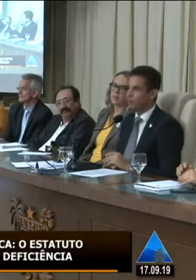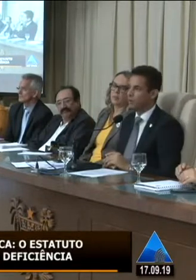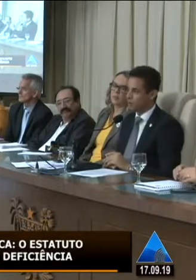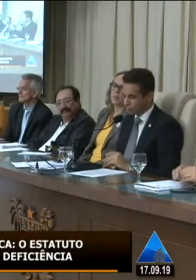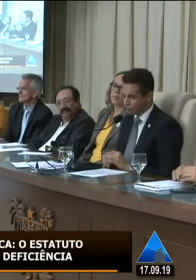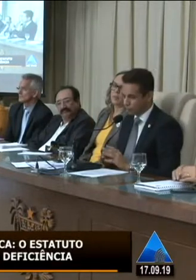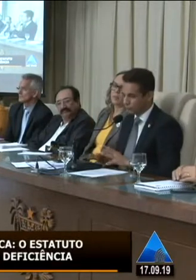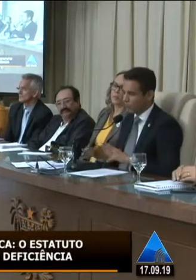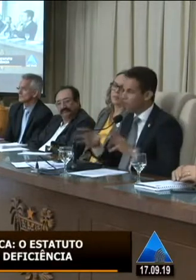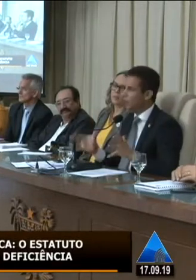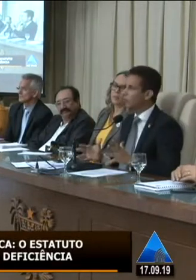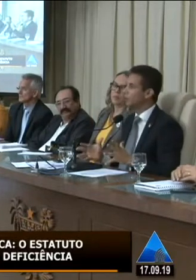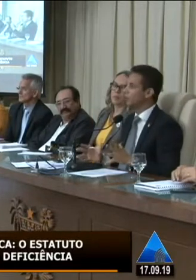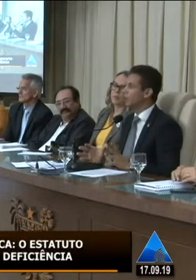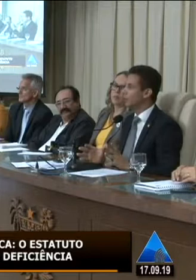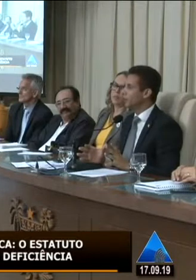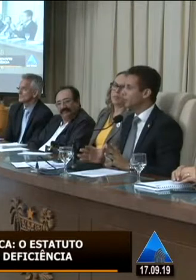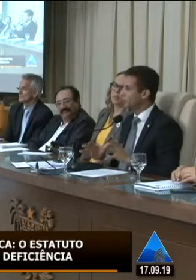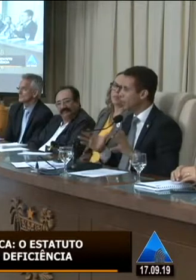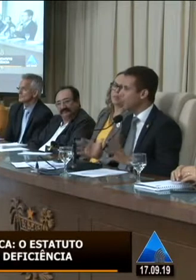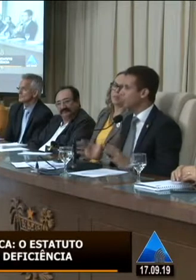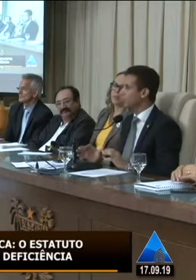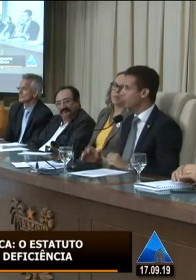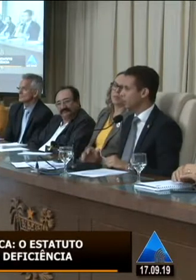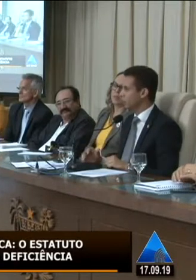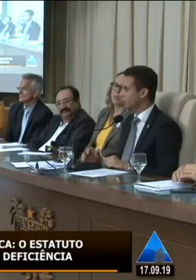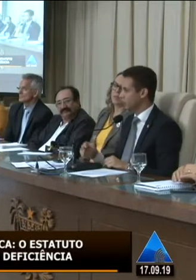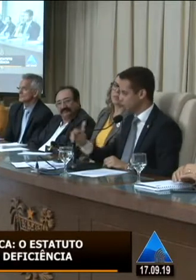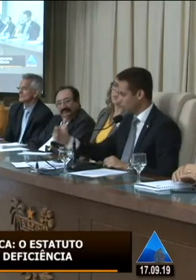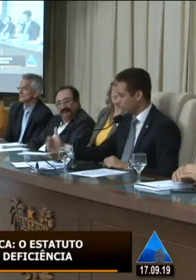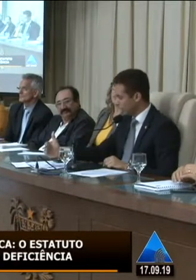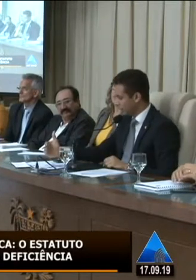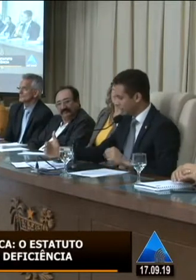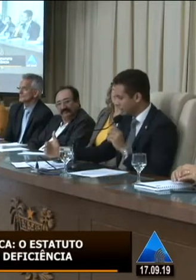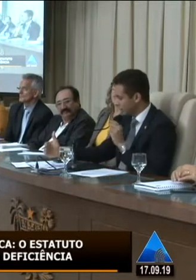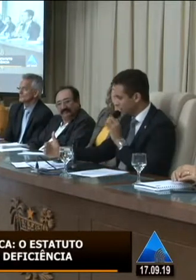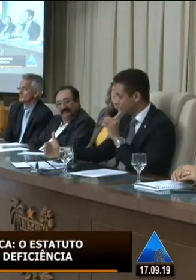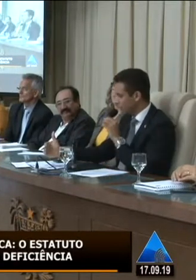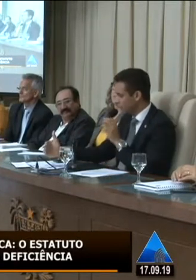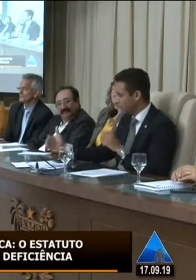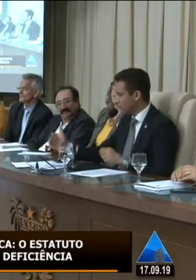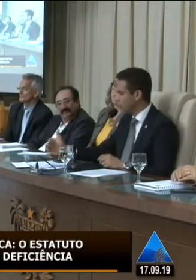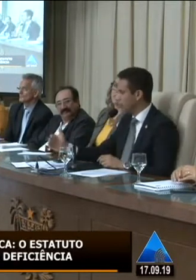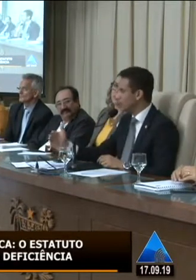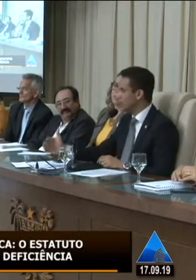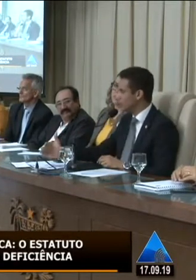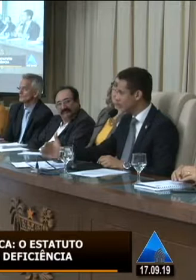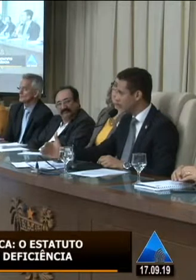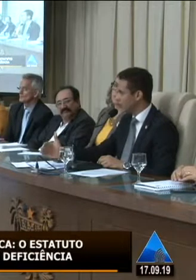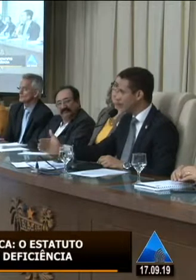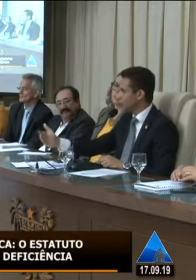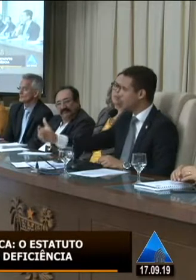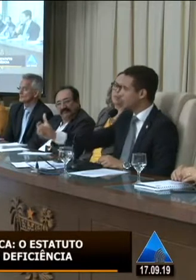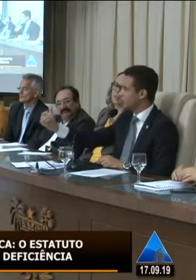Estado para que nós possamos ao final encaminhar um bom documento eu gostaria de colocar até o dia 30 do mês até o dia 30 de